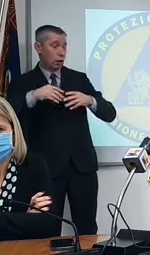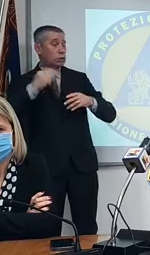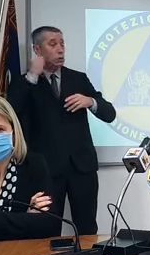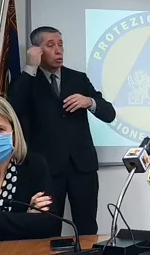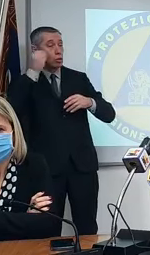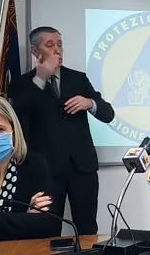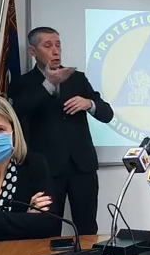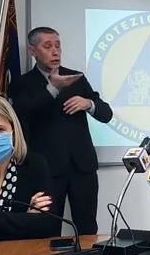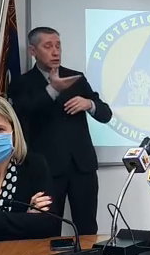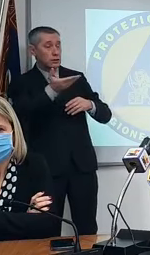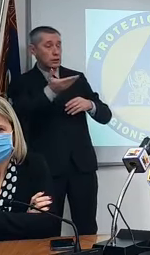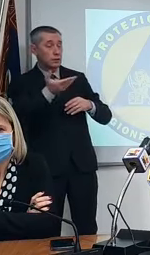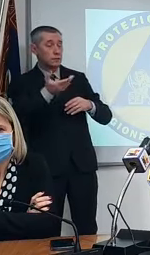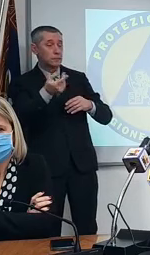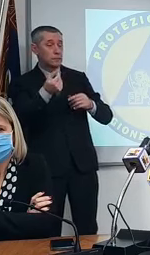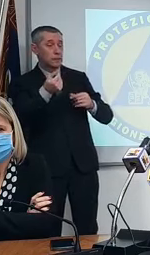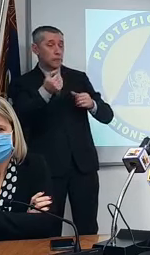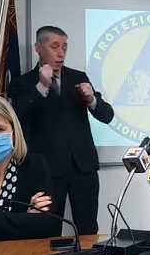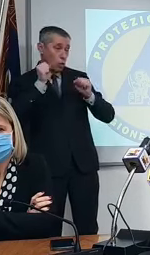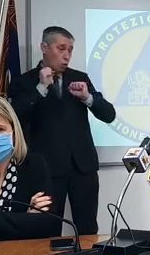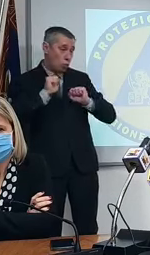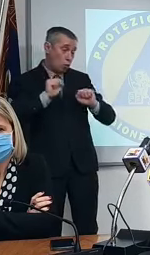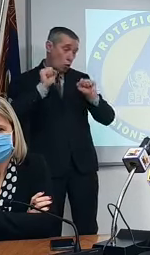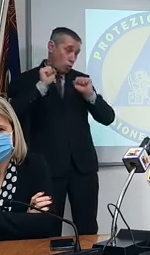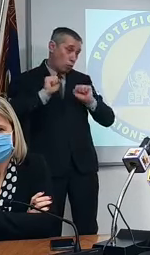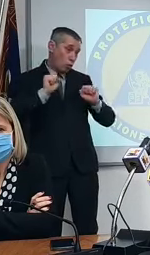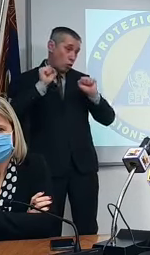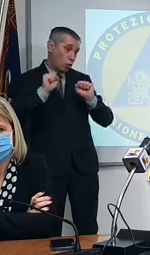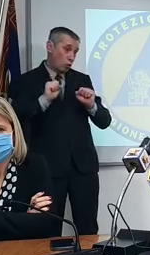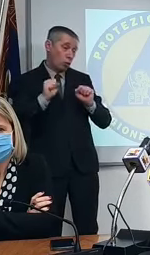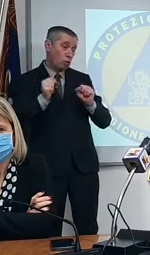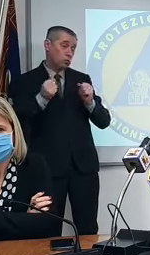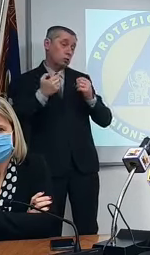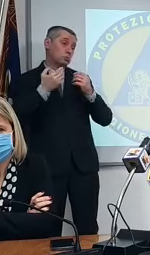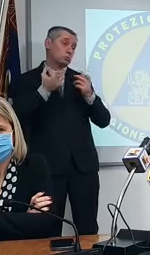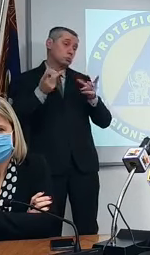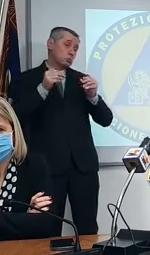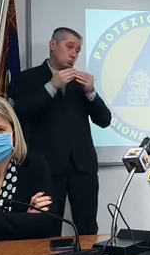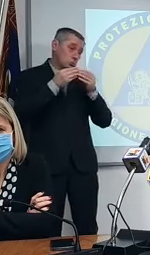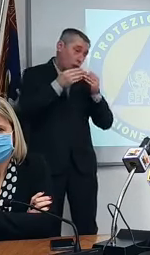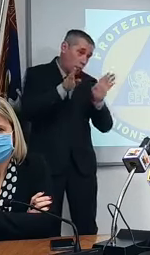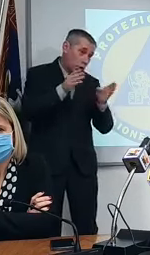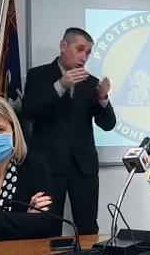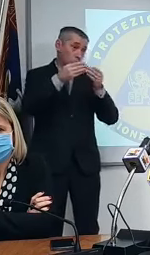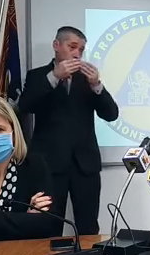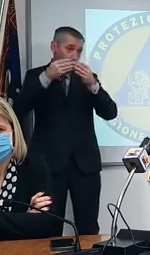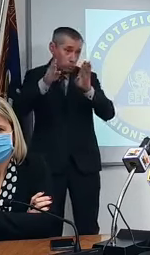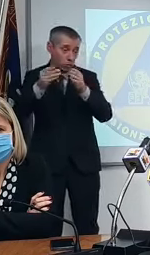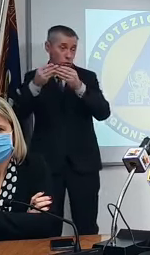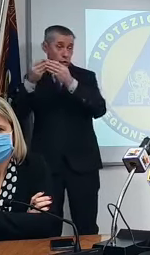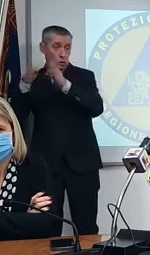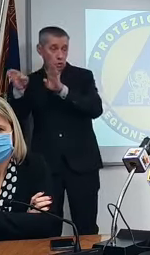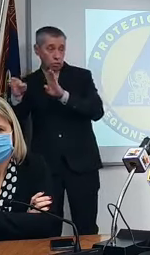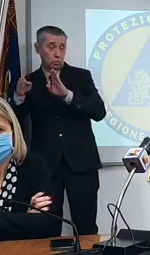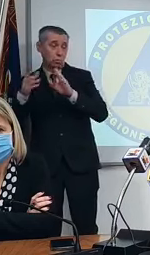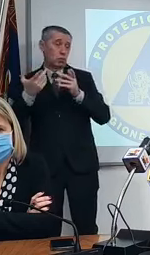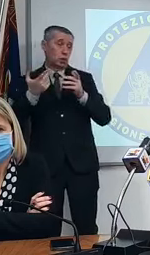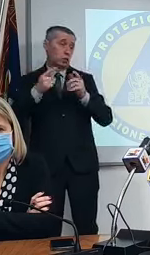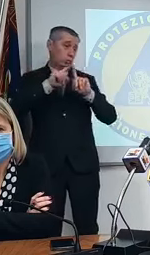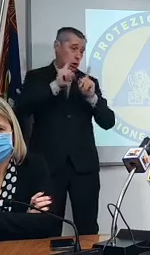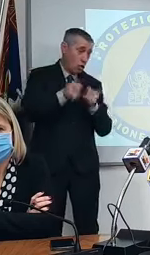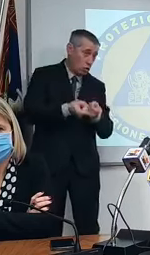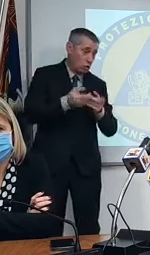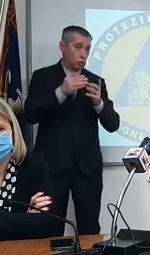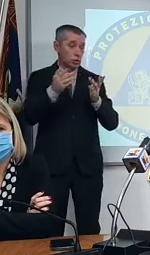delle delle possibili o meno riaperture tra le polemiche che vi sono ancora anche tra le